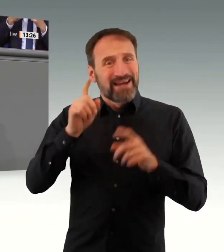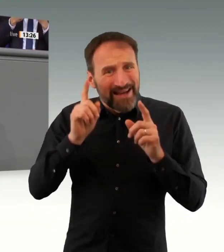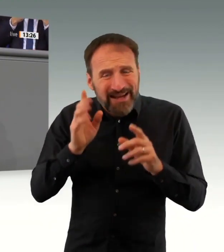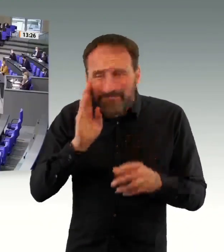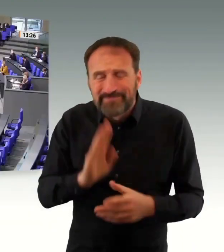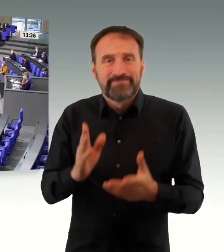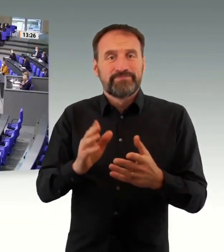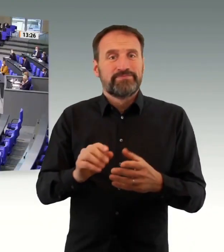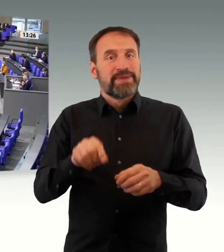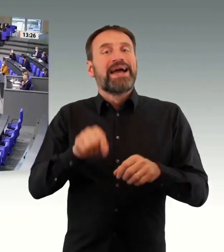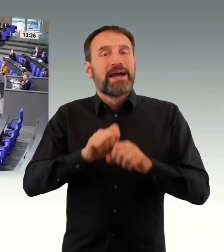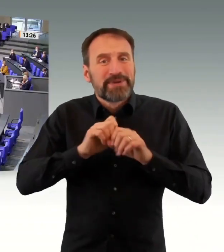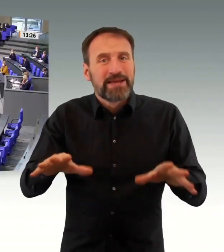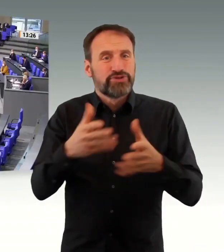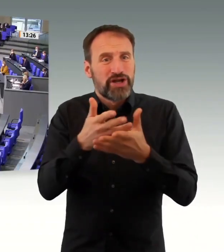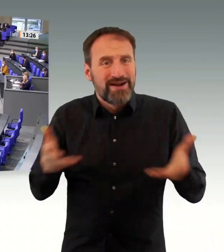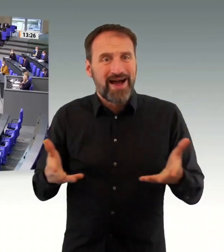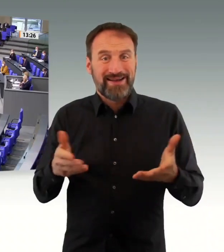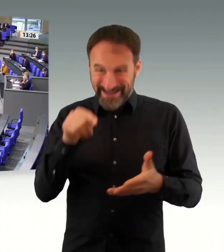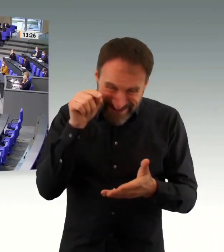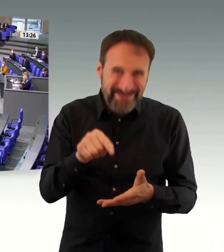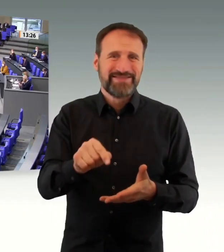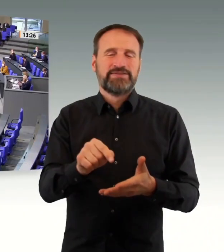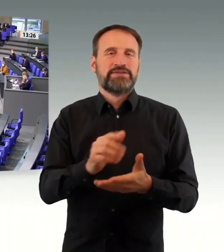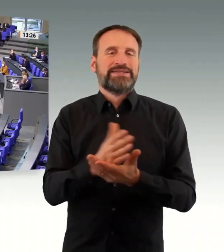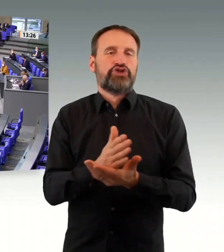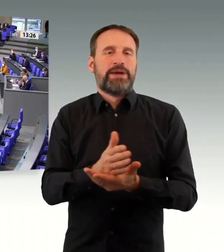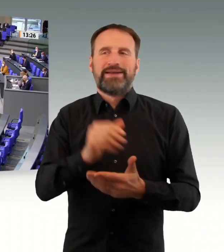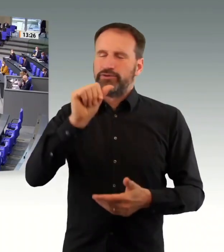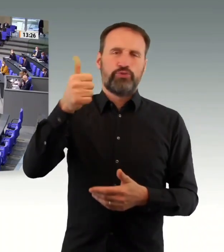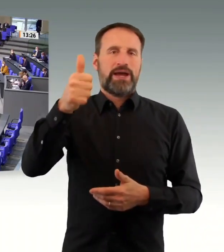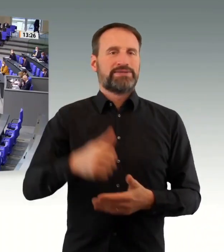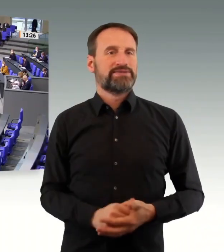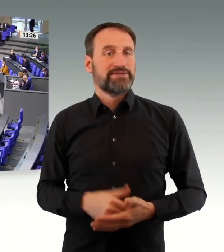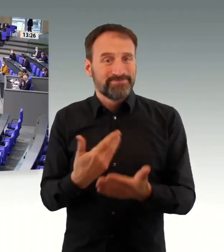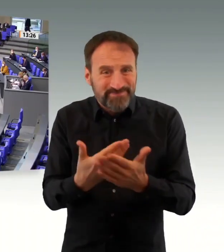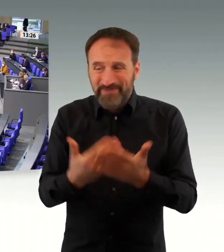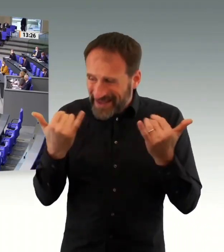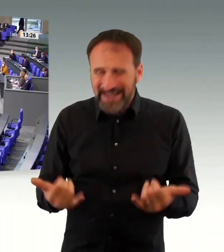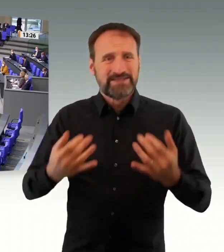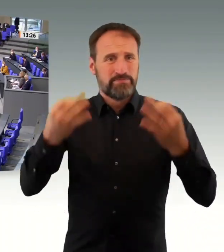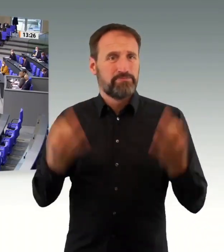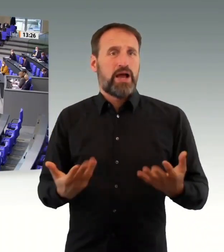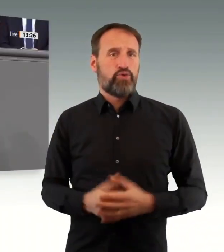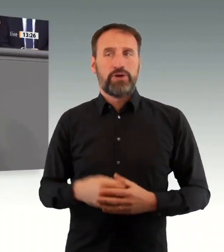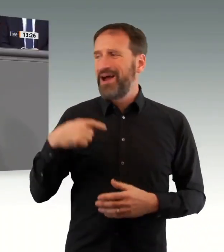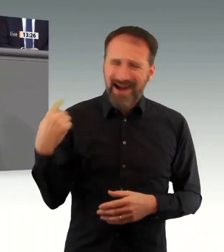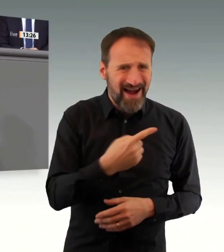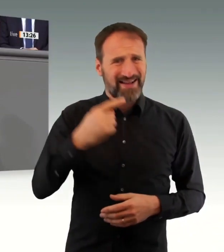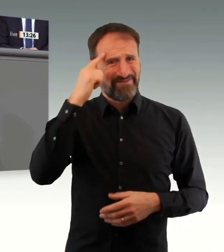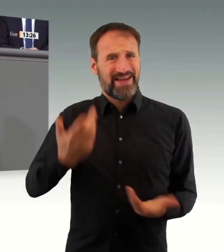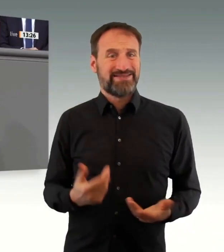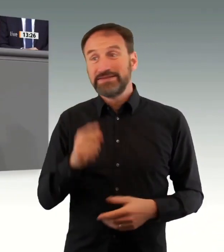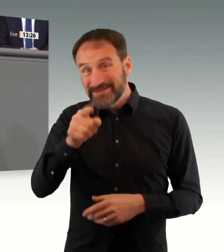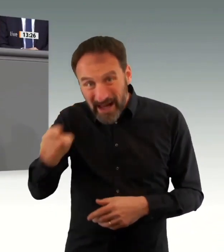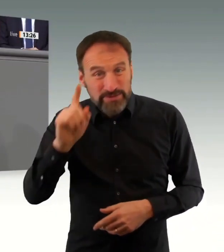Und auch wenn man sich jetzt anschaut, was Sie jetzt im Infektionsschutzgesetz im § 28a Absatz 8. Auch da bleiben Sie auf halber